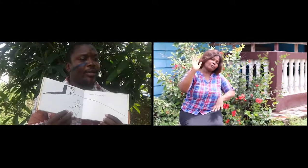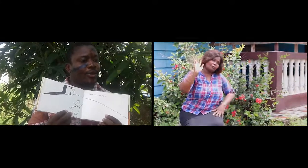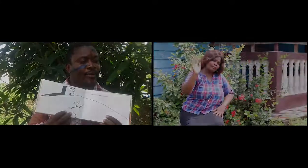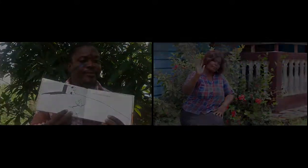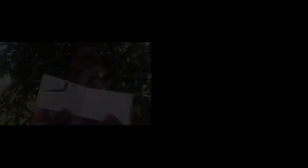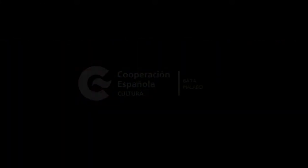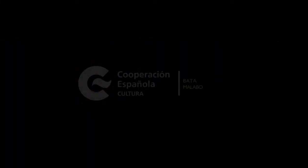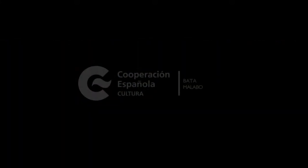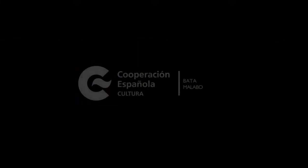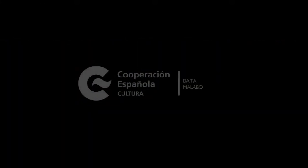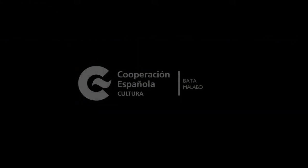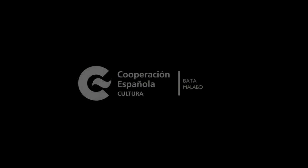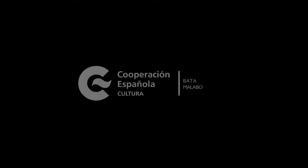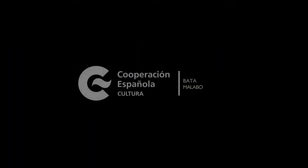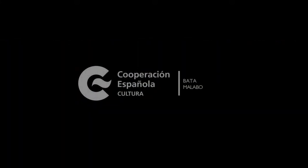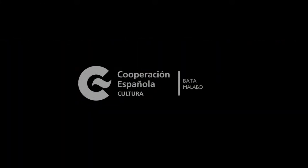¡Chaito!